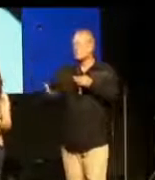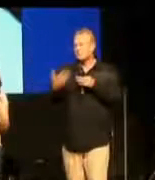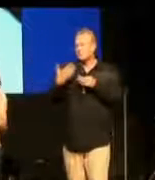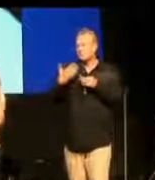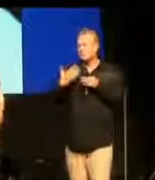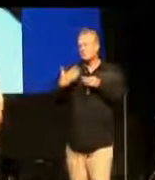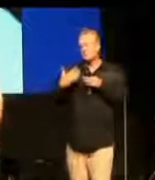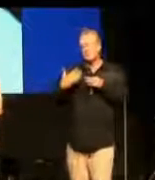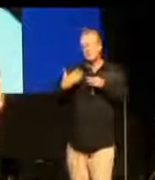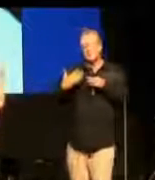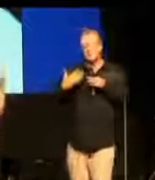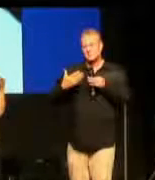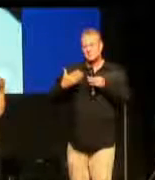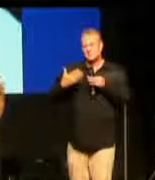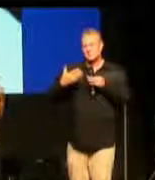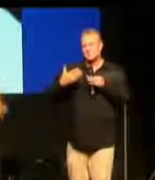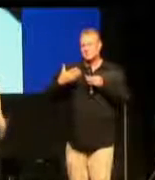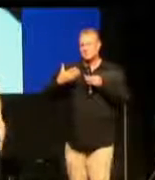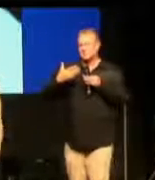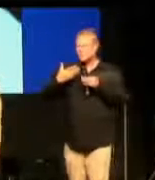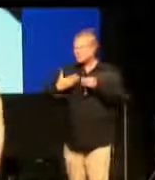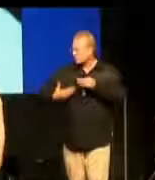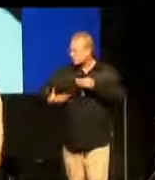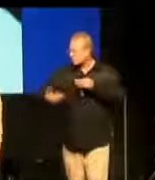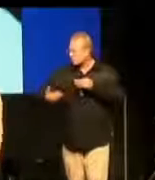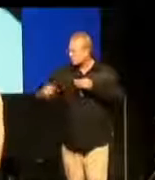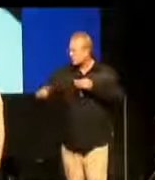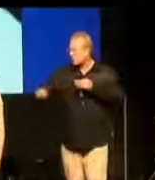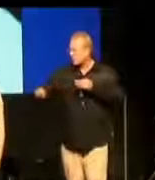Es ist so, wie wenn Gott, der außerhalb der Zeit steht,